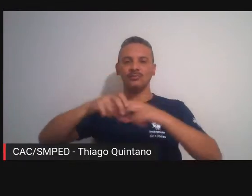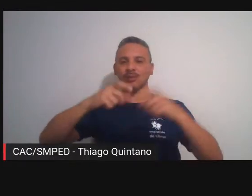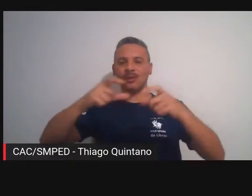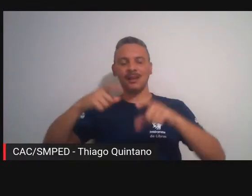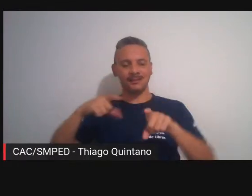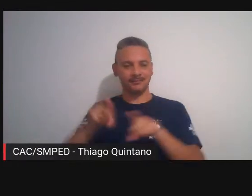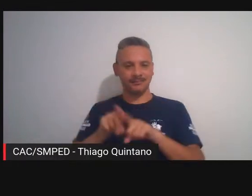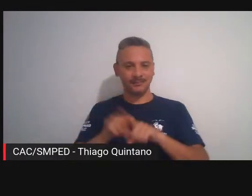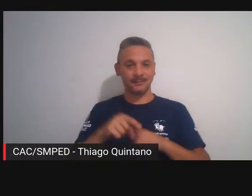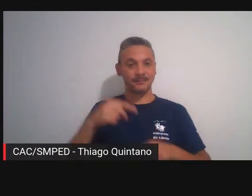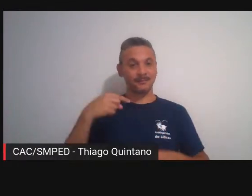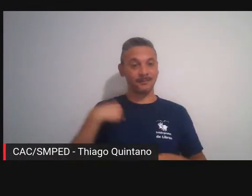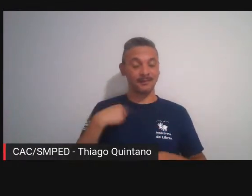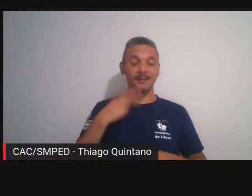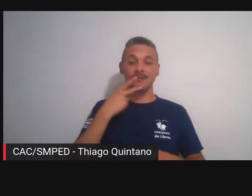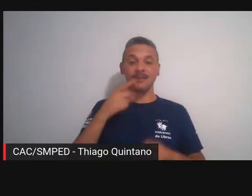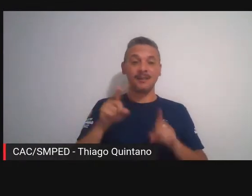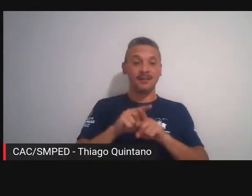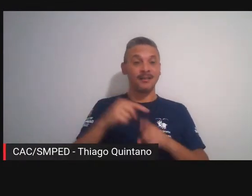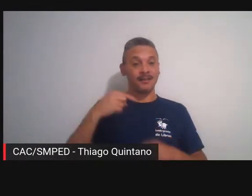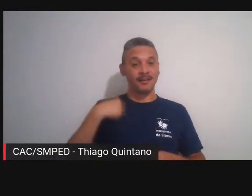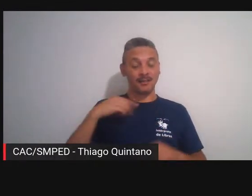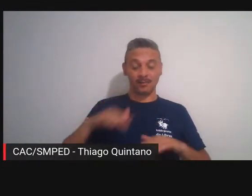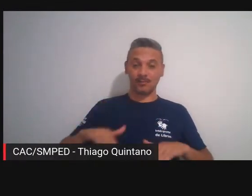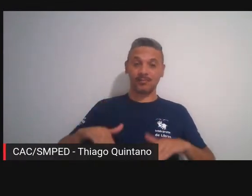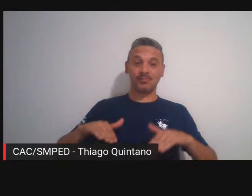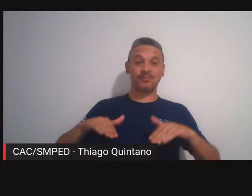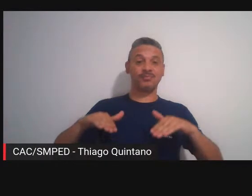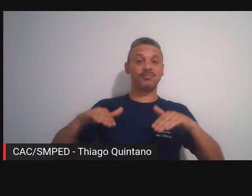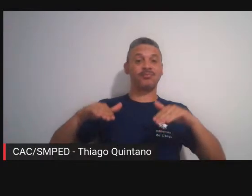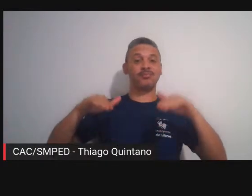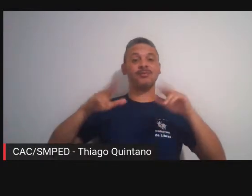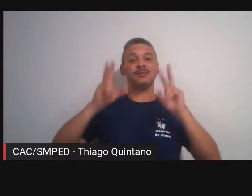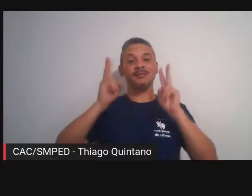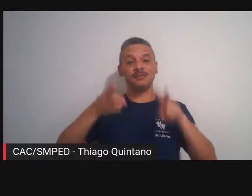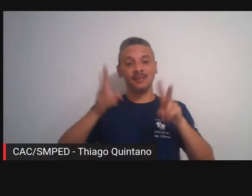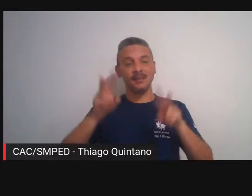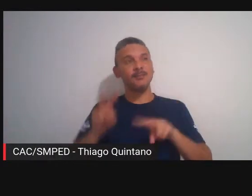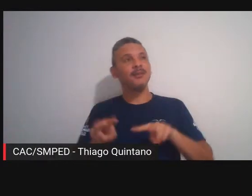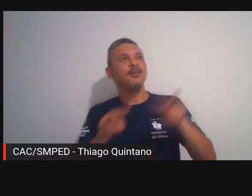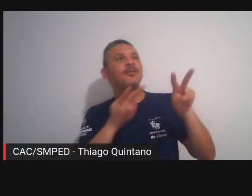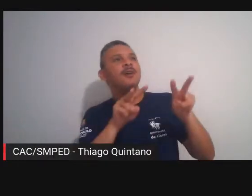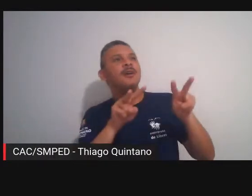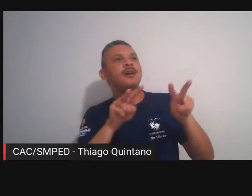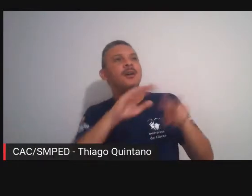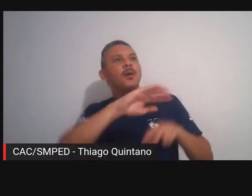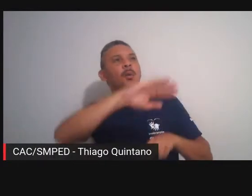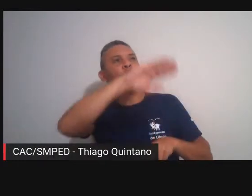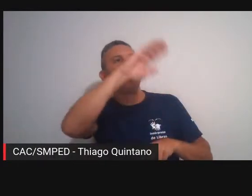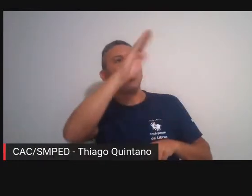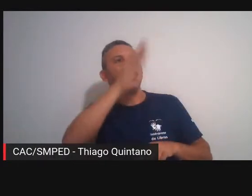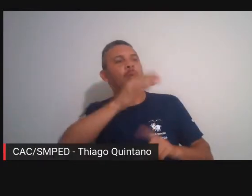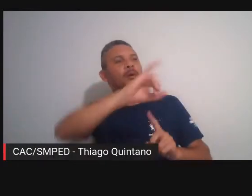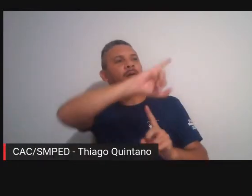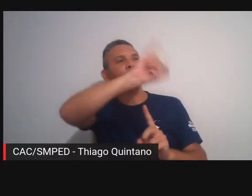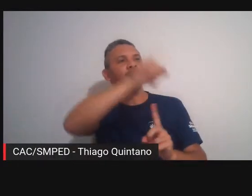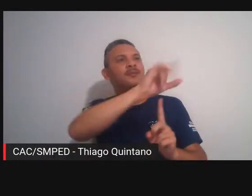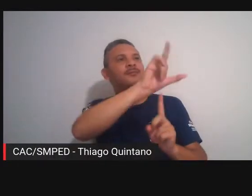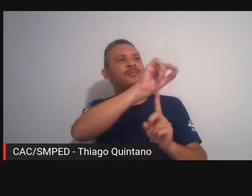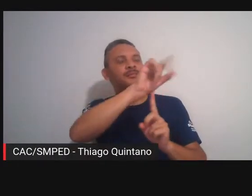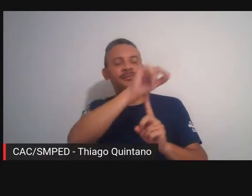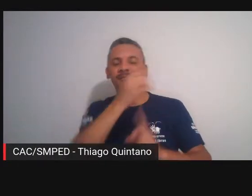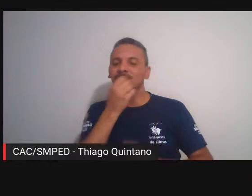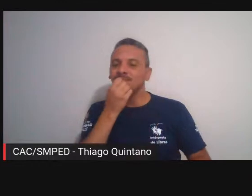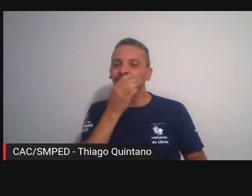eu também queria falar que eu desde criança sempre reparei no Jaraguá e sempre foi muito